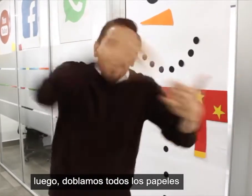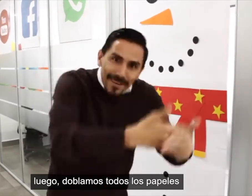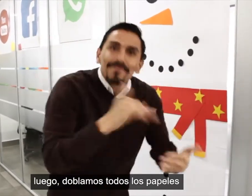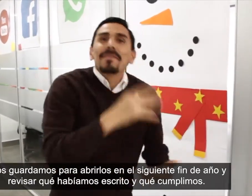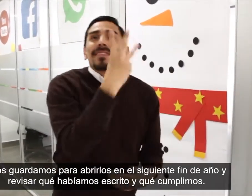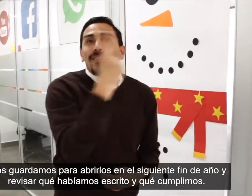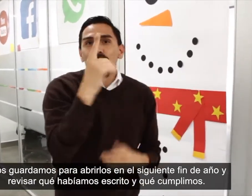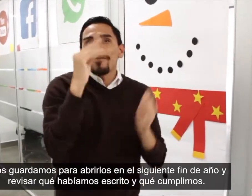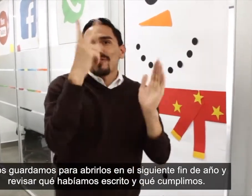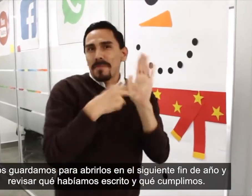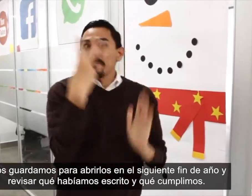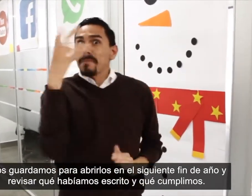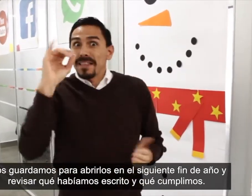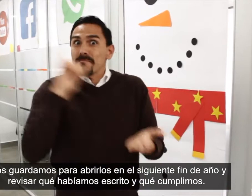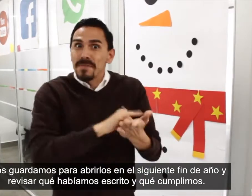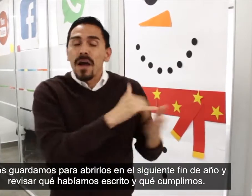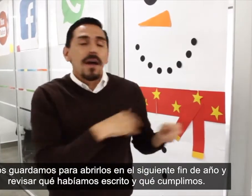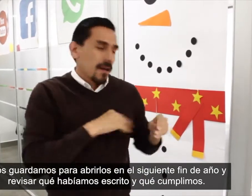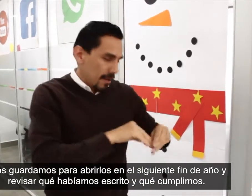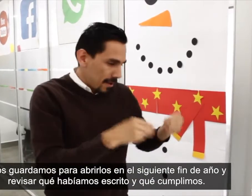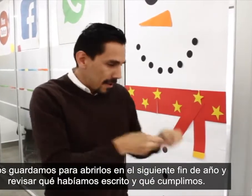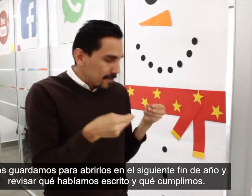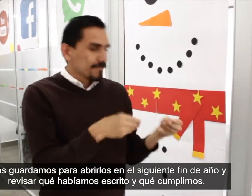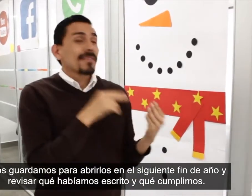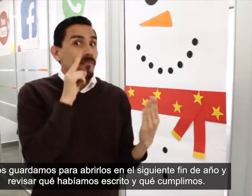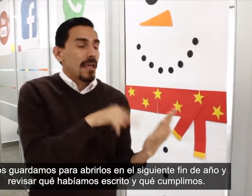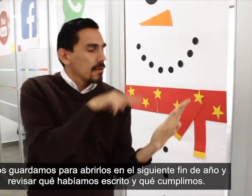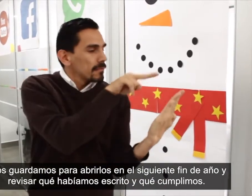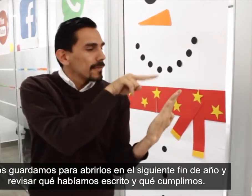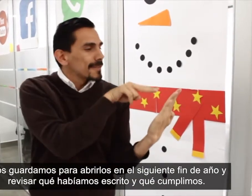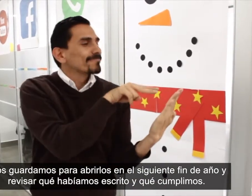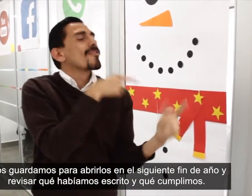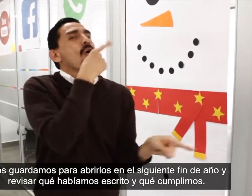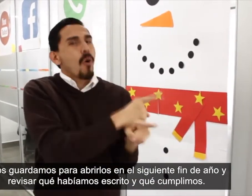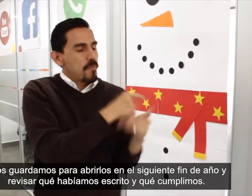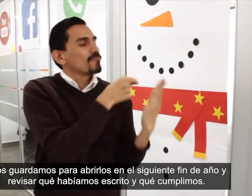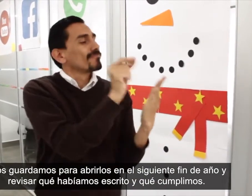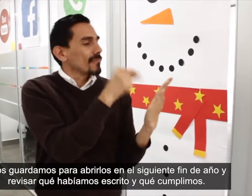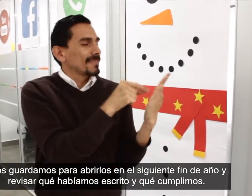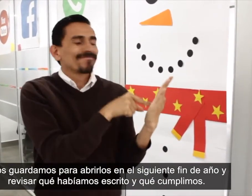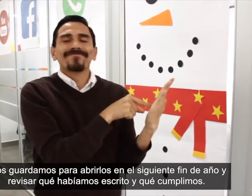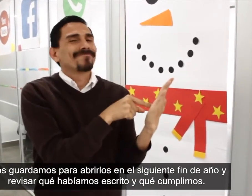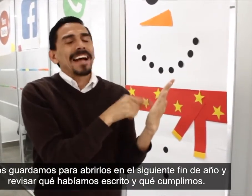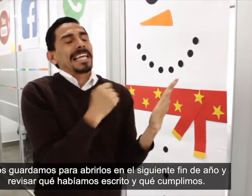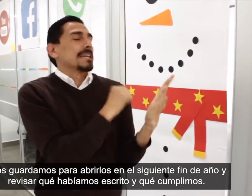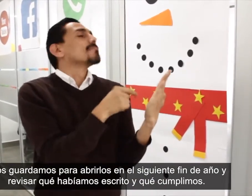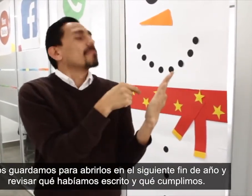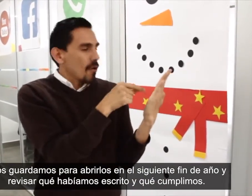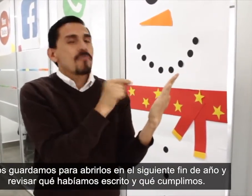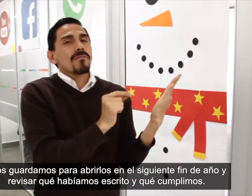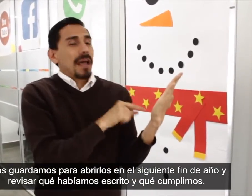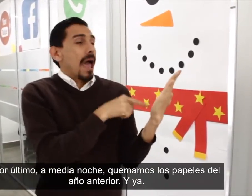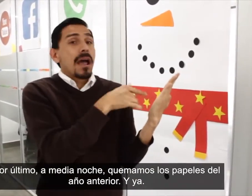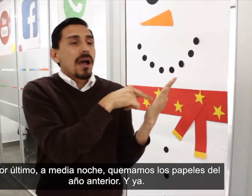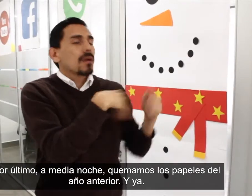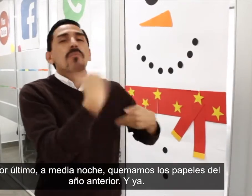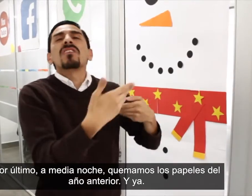Y los guardamos para abrirlos el siguiente fin de año para así revisar qué habíamos escrito y qué cumplimos. Por último, a